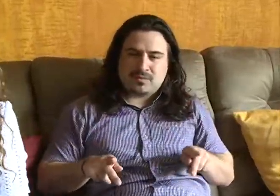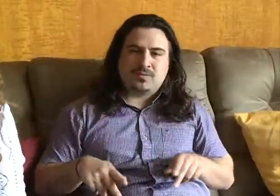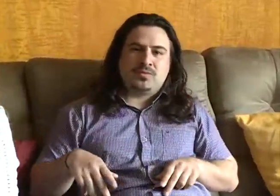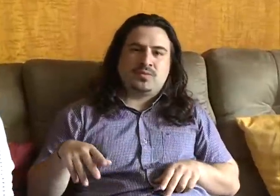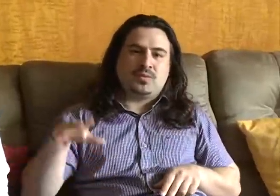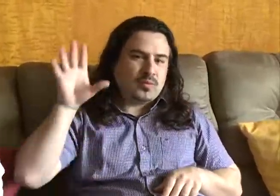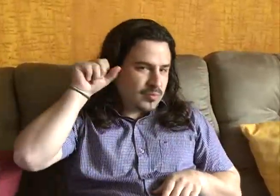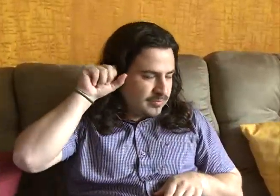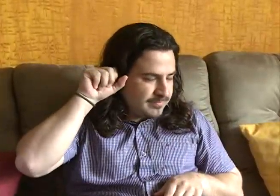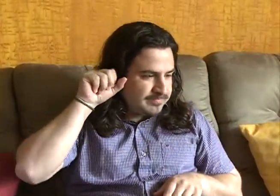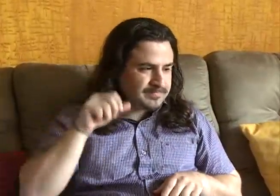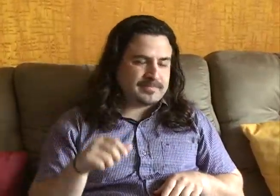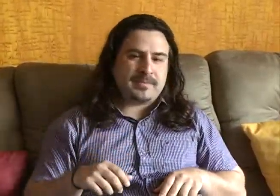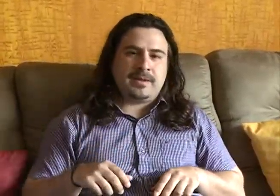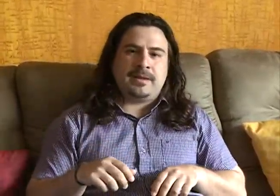para todas as pessoas ouvintes.